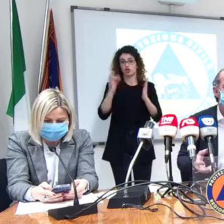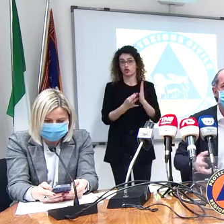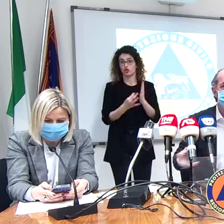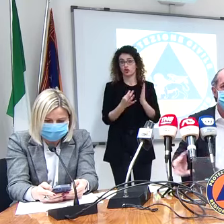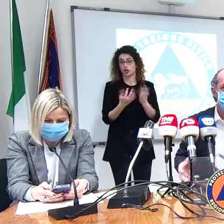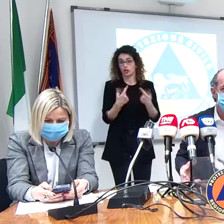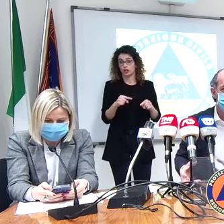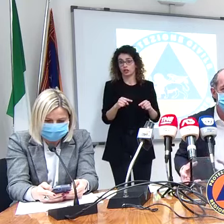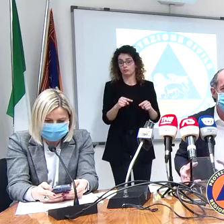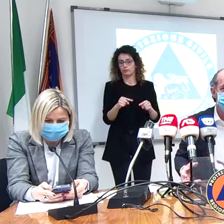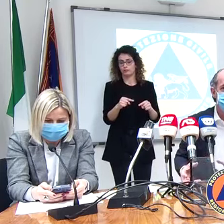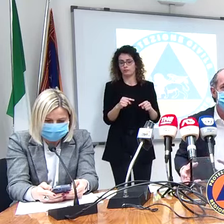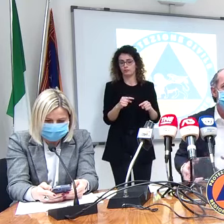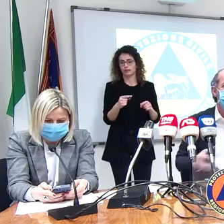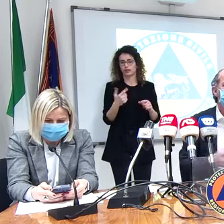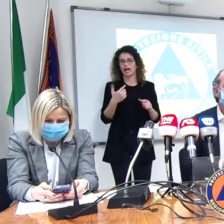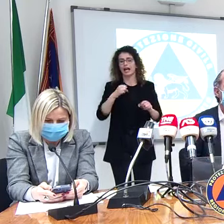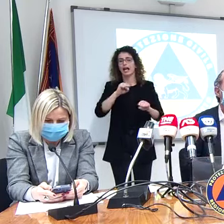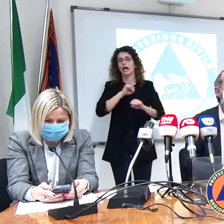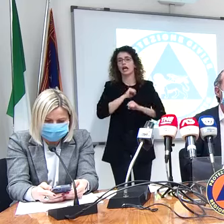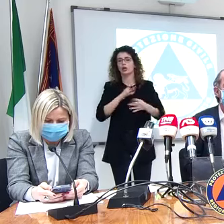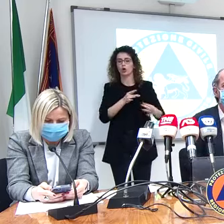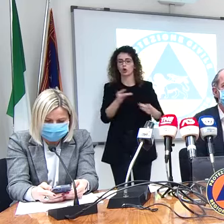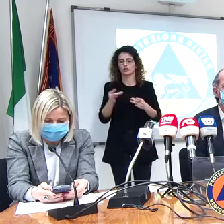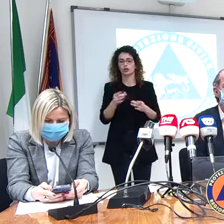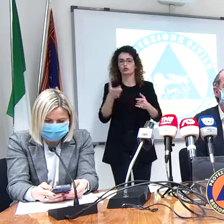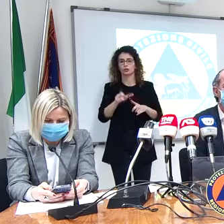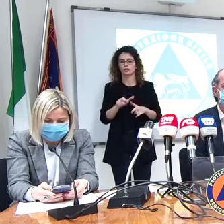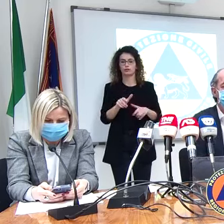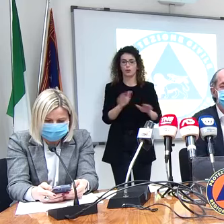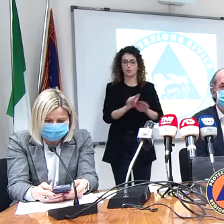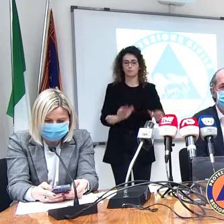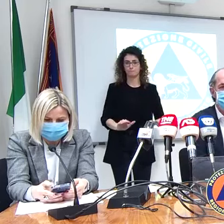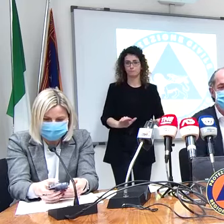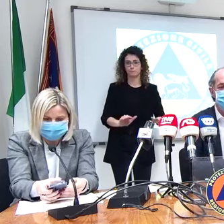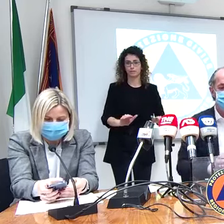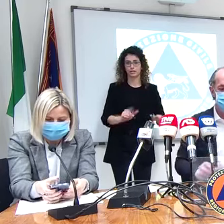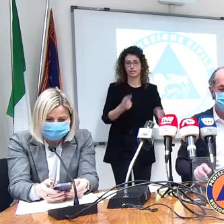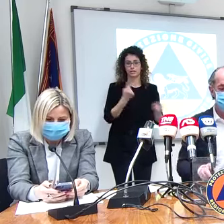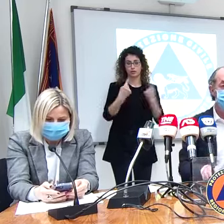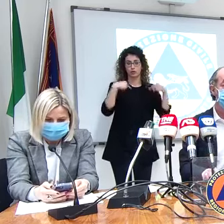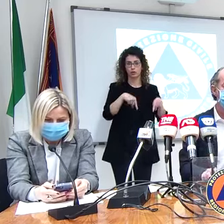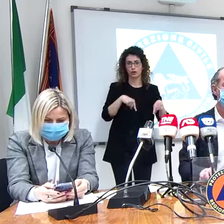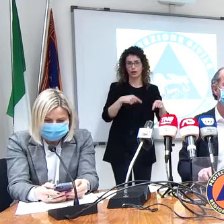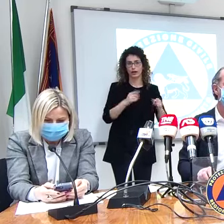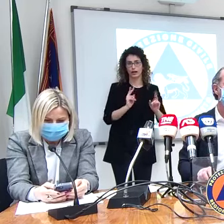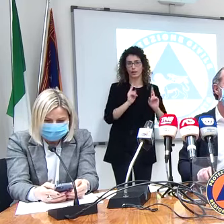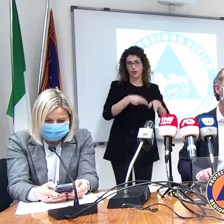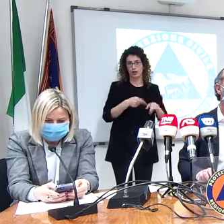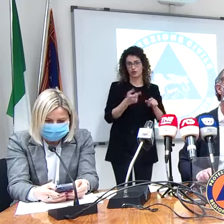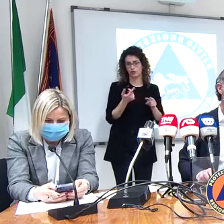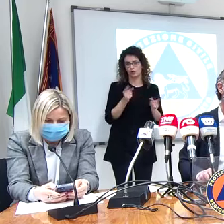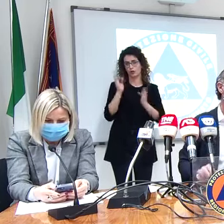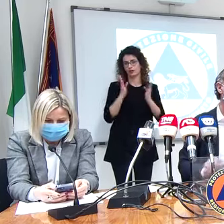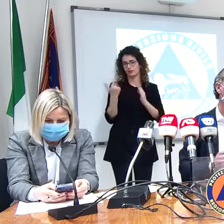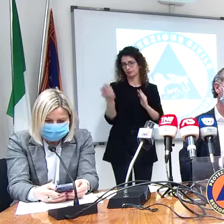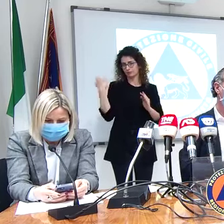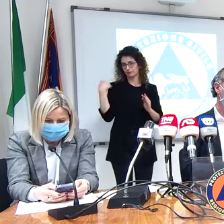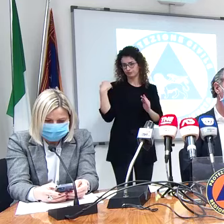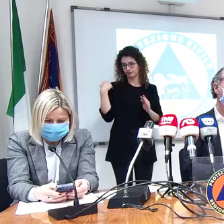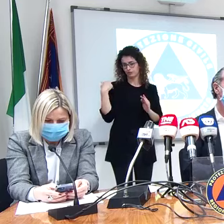piccoli in questa fase è più evidente di quando nelle altre fasi noi la scorsa settimana abbiamo